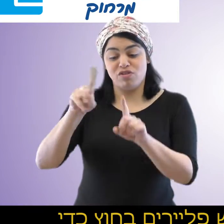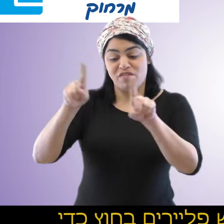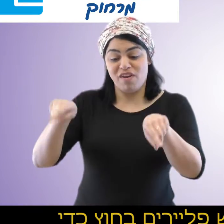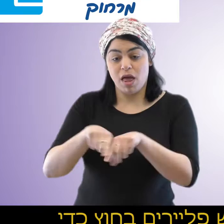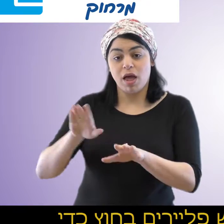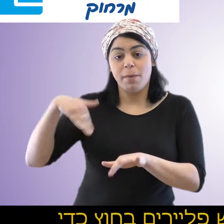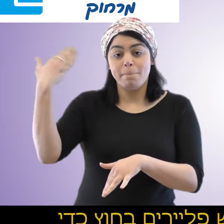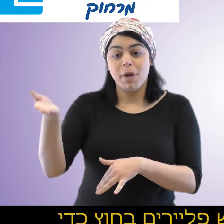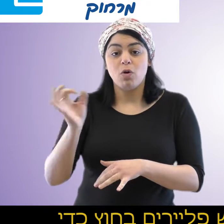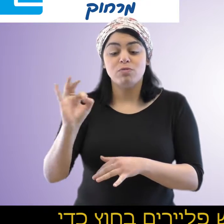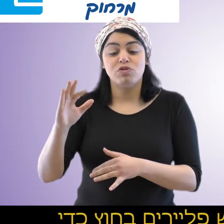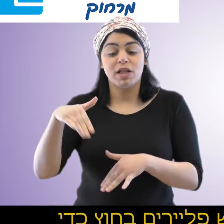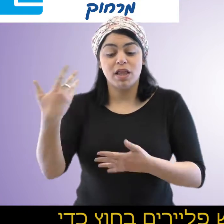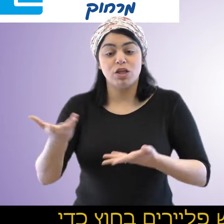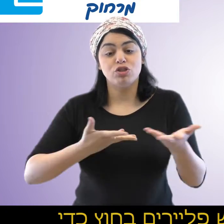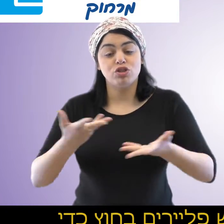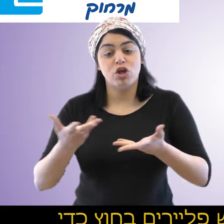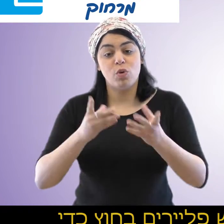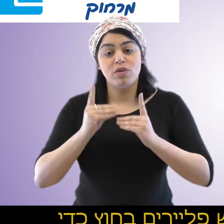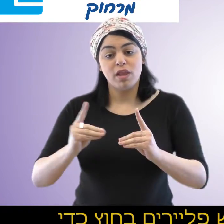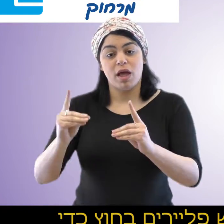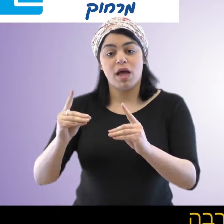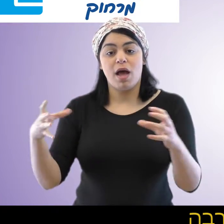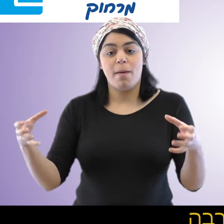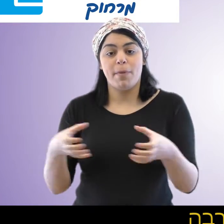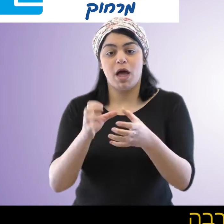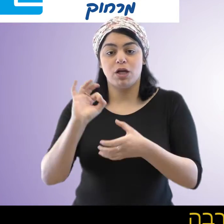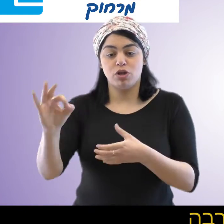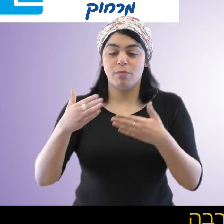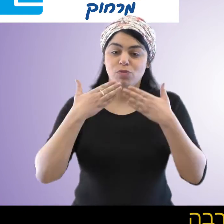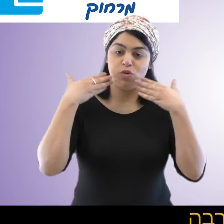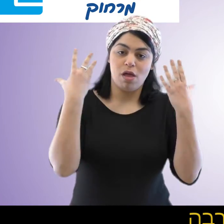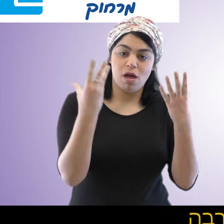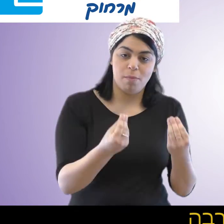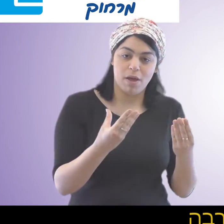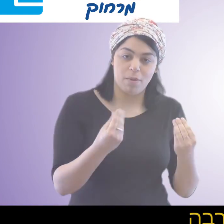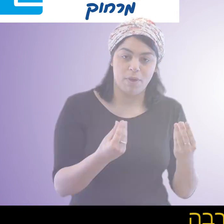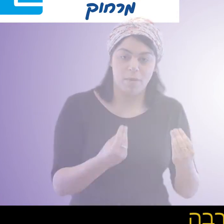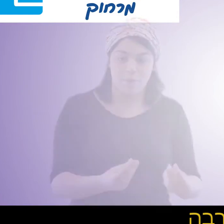בחוץ, כדי לספק את השירות דרך המערכות שלכם. תודה רבה רבה.